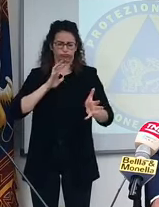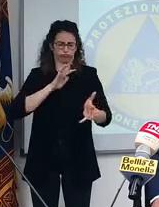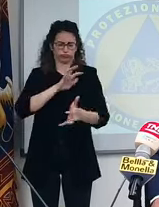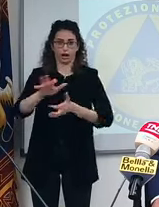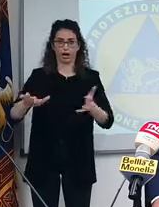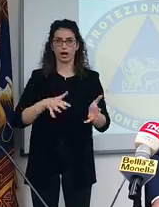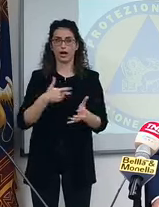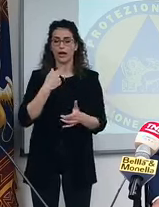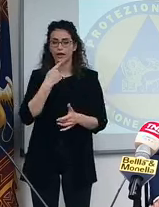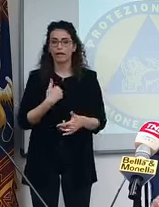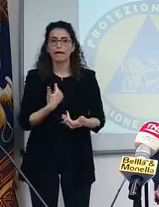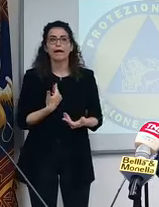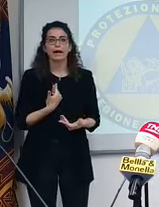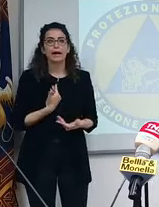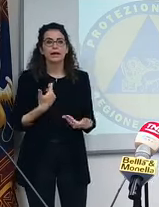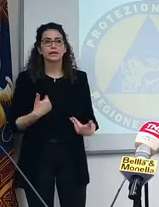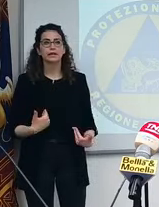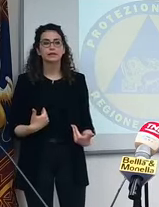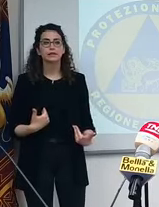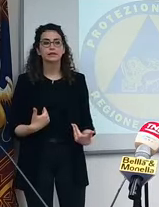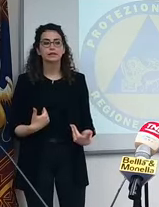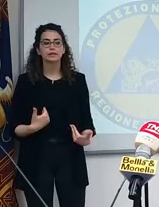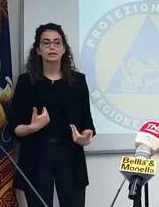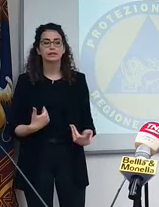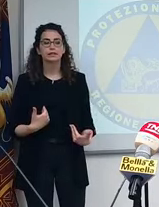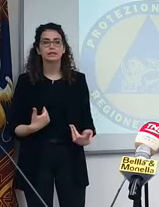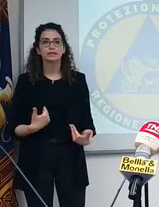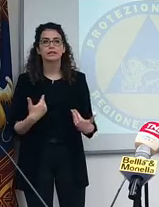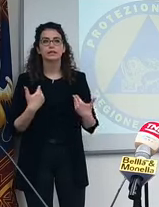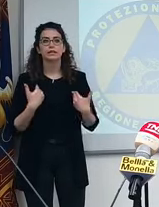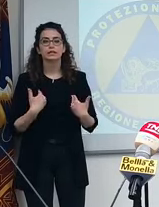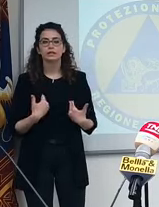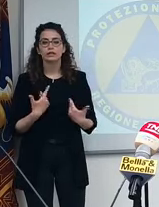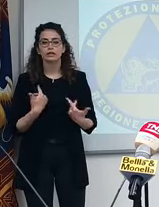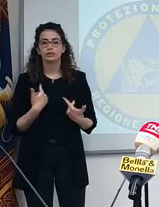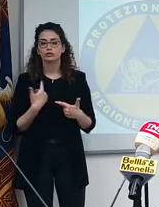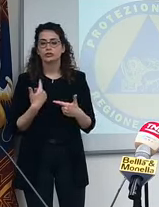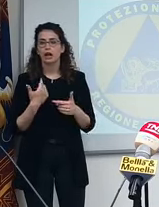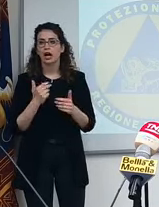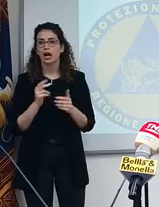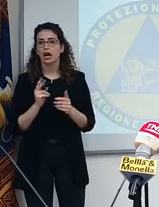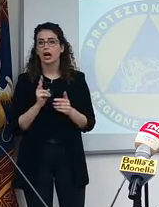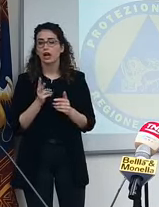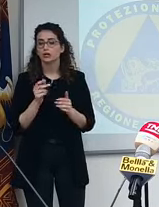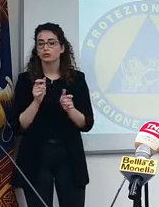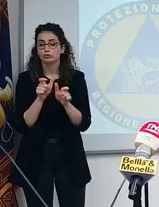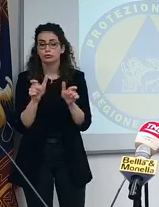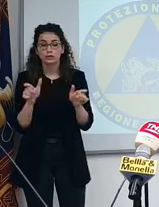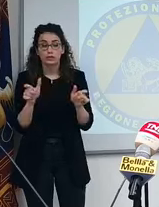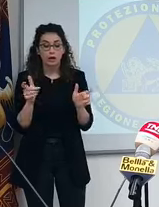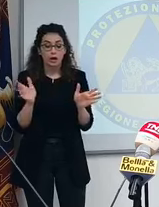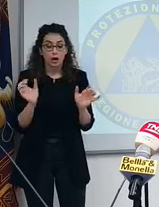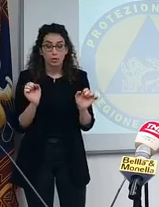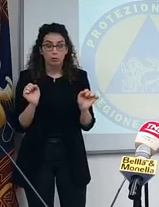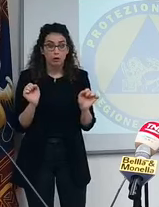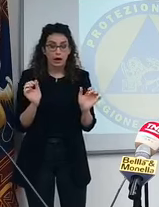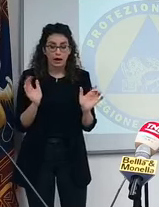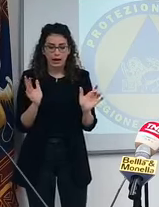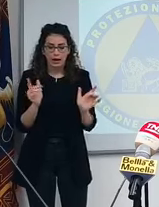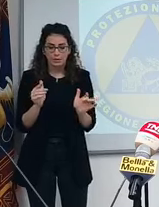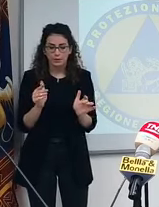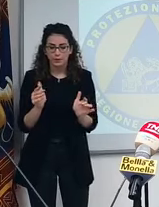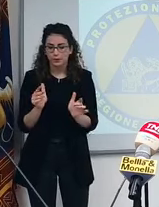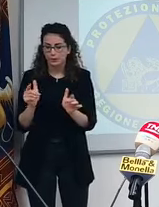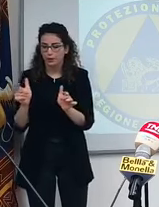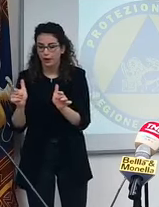E noi siamo qua con 12 avventori che non possiamo neanche portarli da